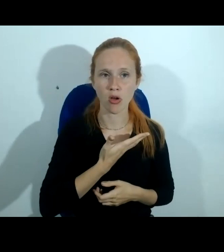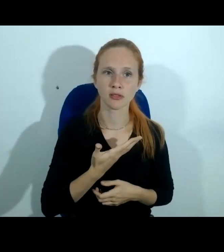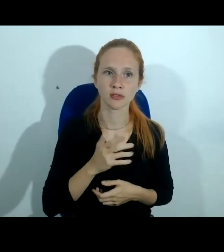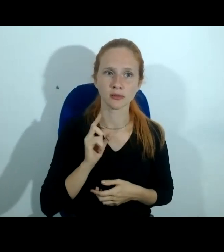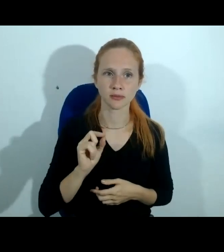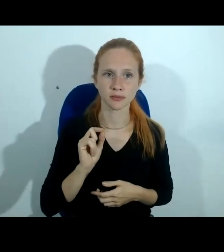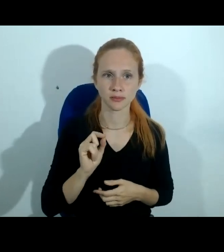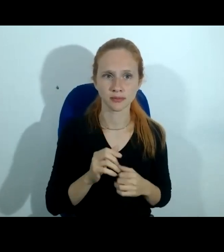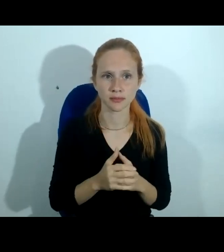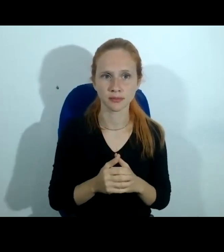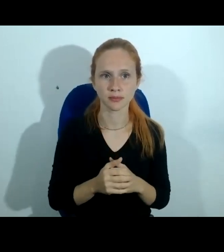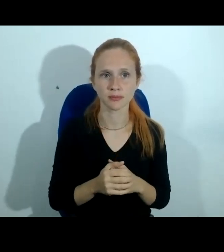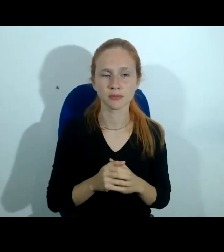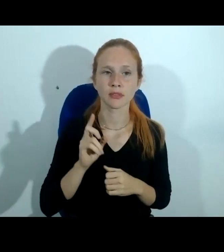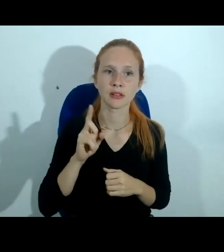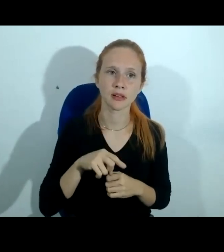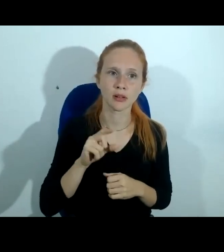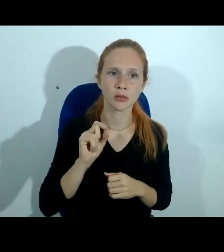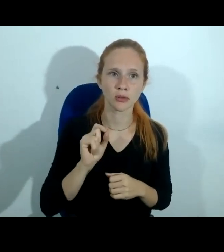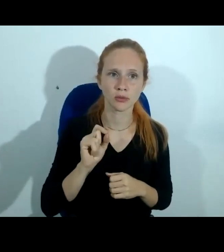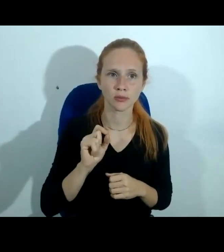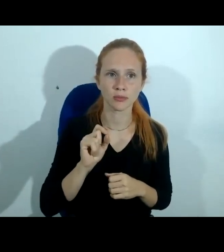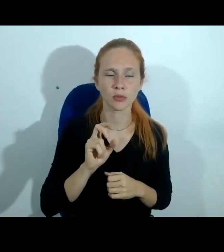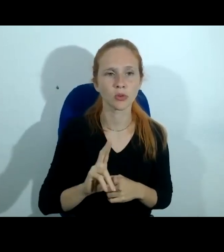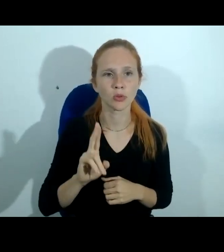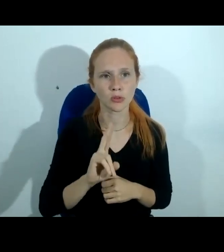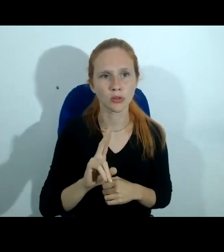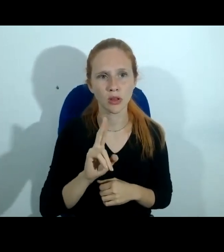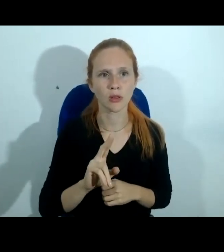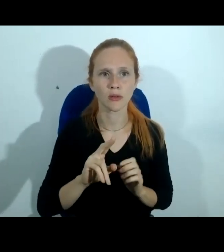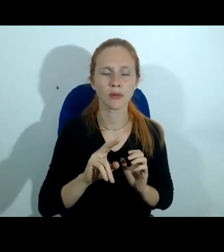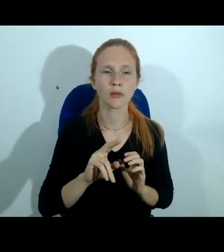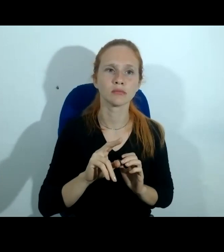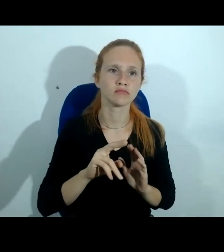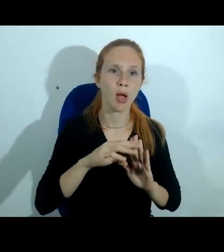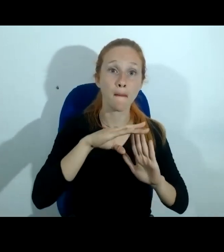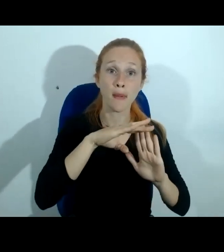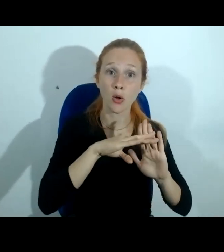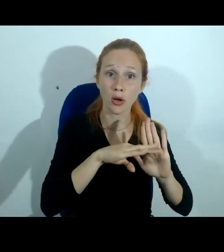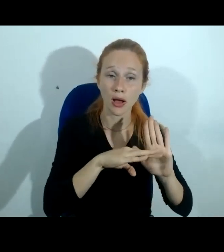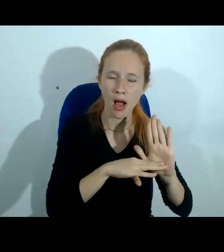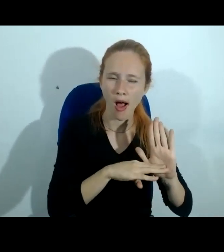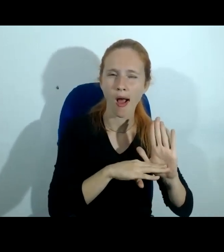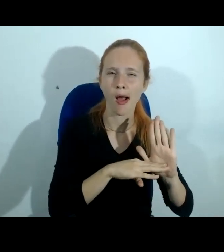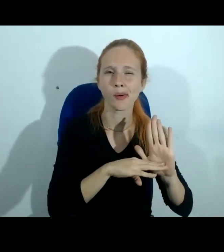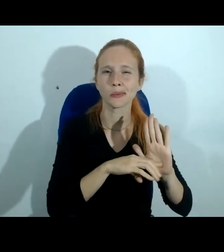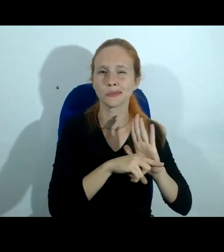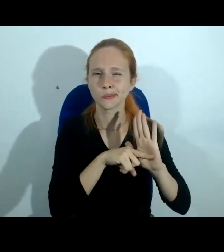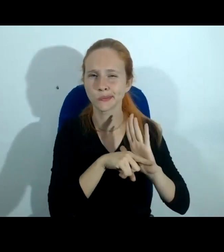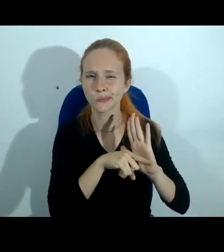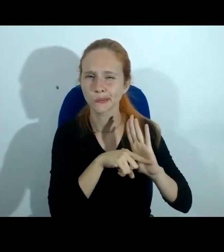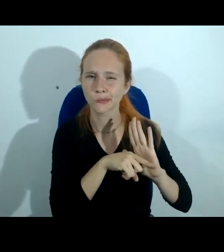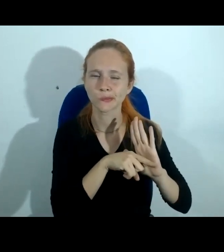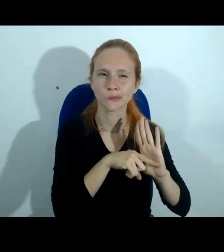debatido que a infecção através de programas maliciosos num dispositivo num suspeito isso já é